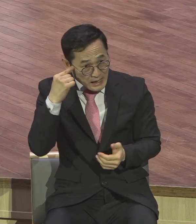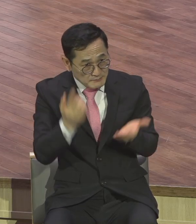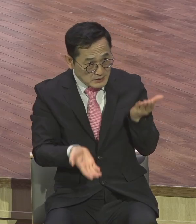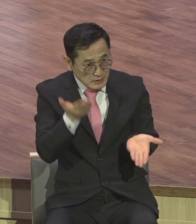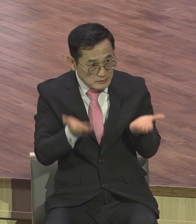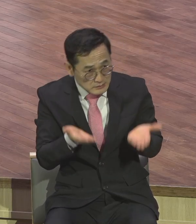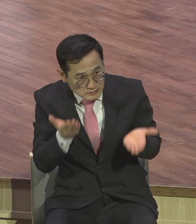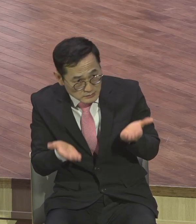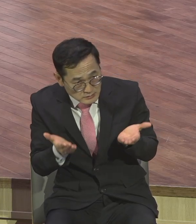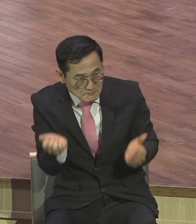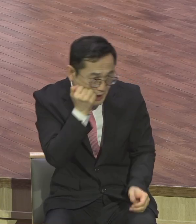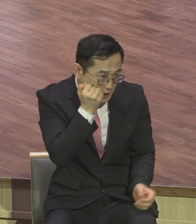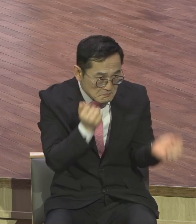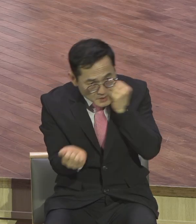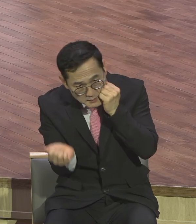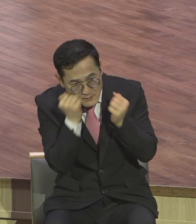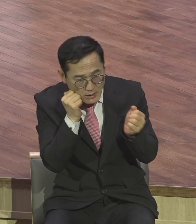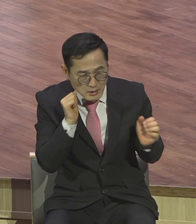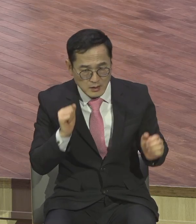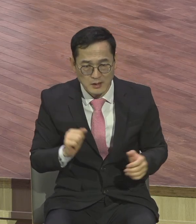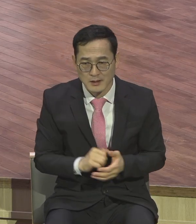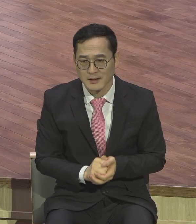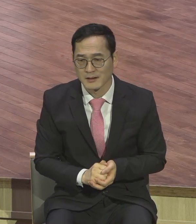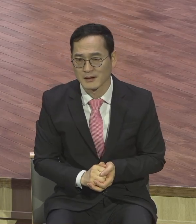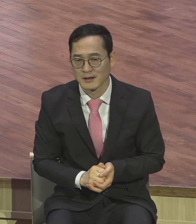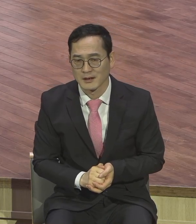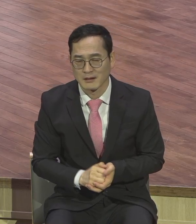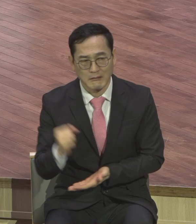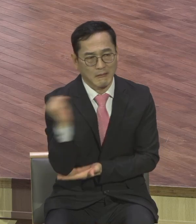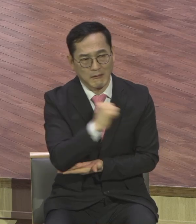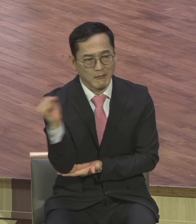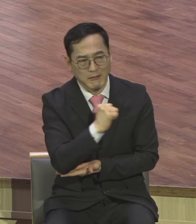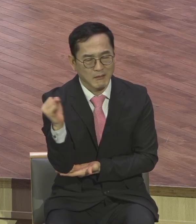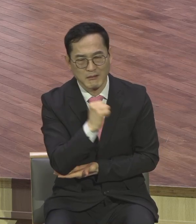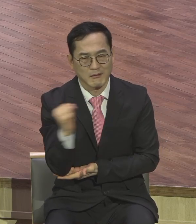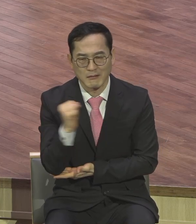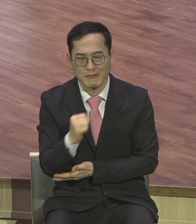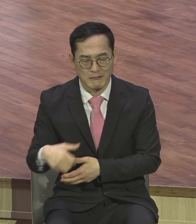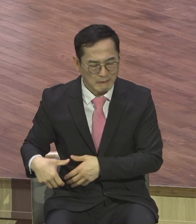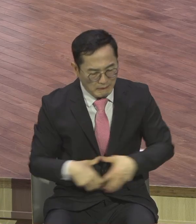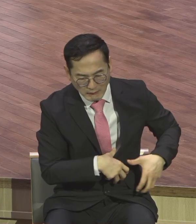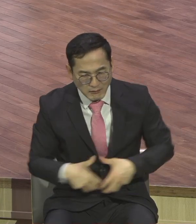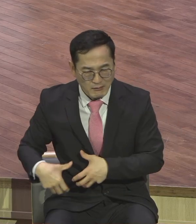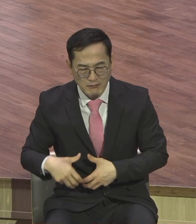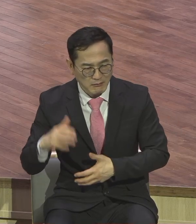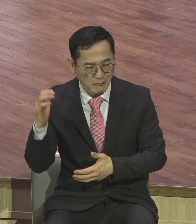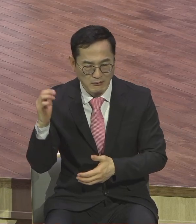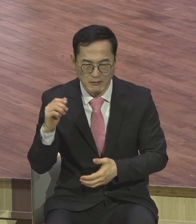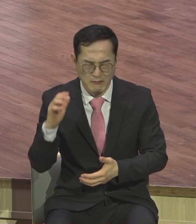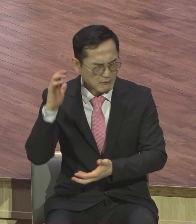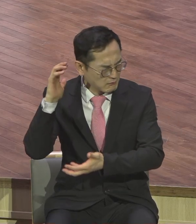저리 흔들, 흔들, 흔들, 흔들 흔들리는 갈대가 돼요 오조리 없어요, 사람이